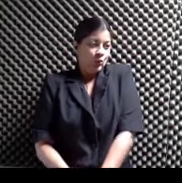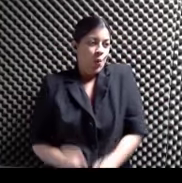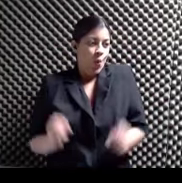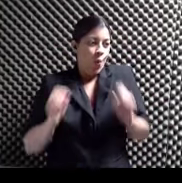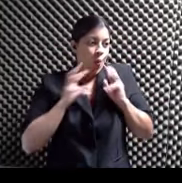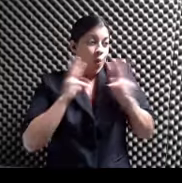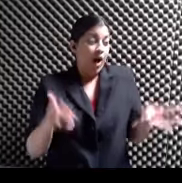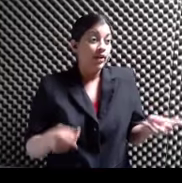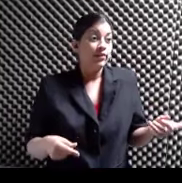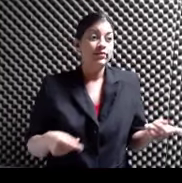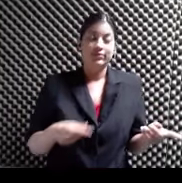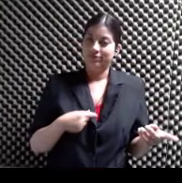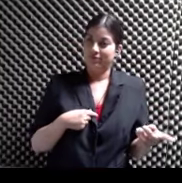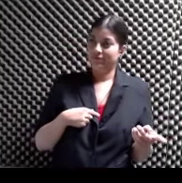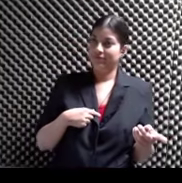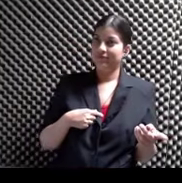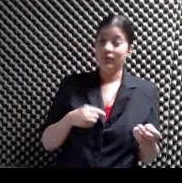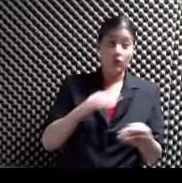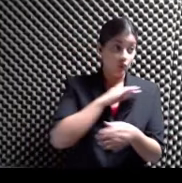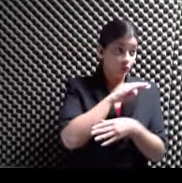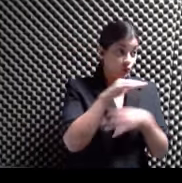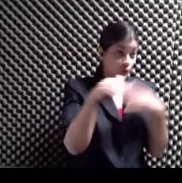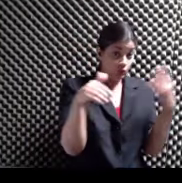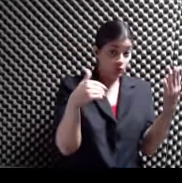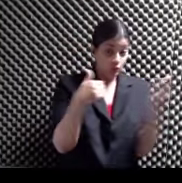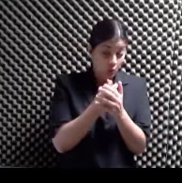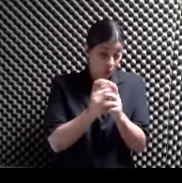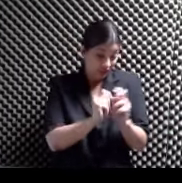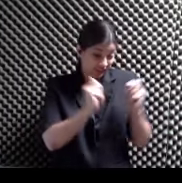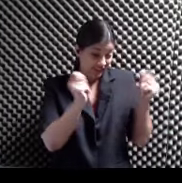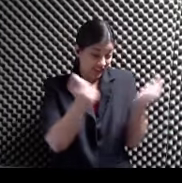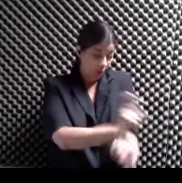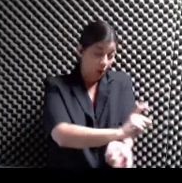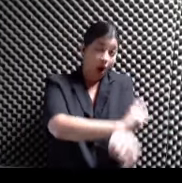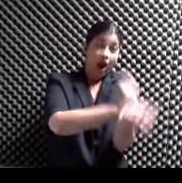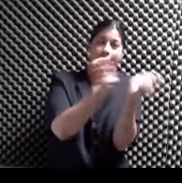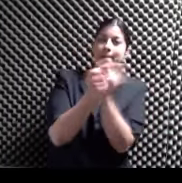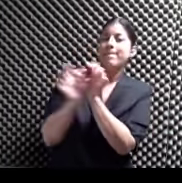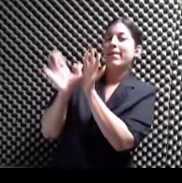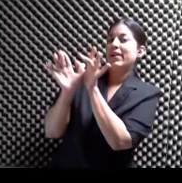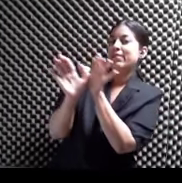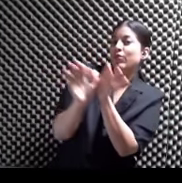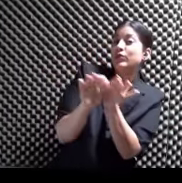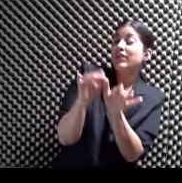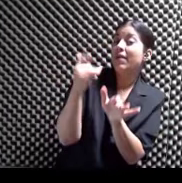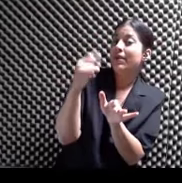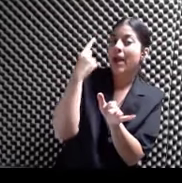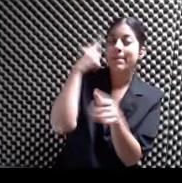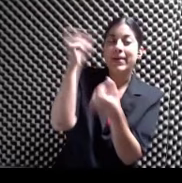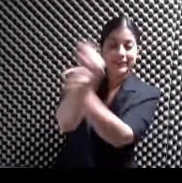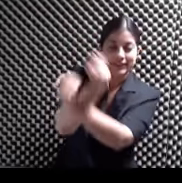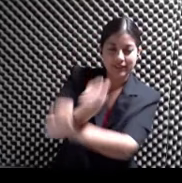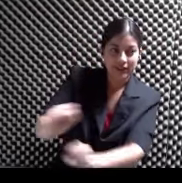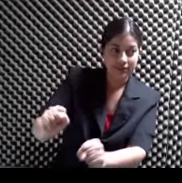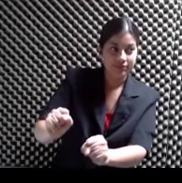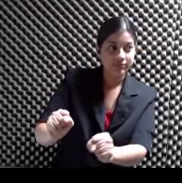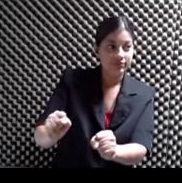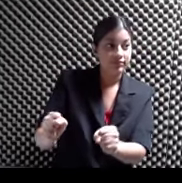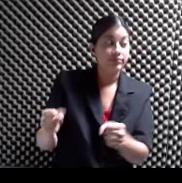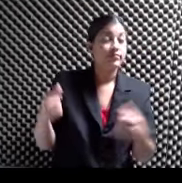Convierten a toda la tribu En mariposas amarillas Para mantenerlas a salvo Y entonces El trato es Que Boneque Se